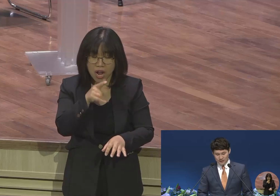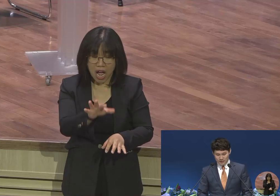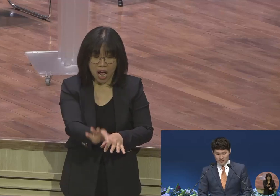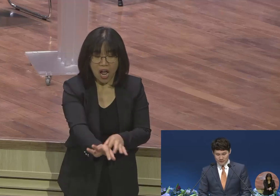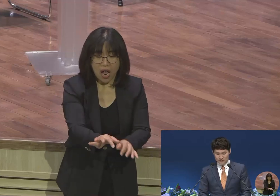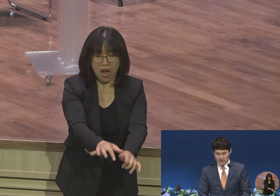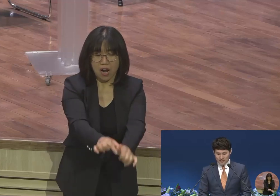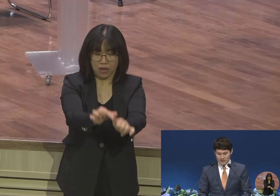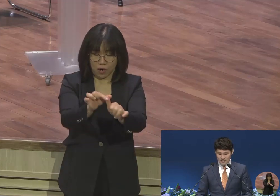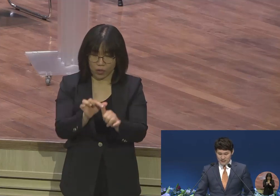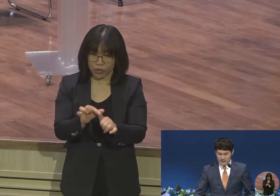건져냈습니다